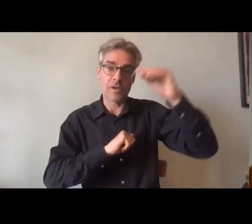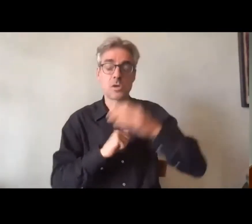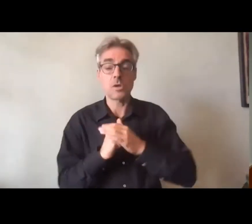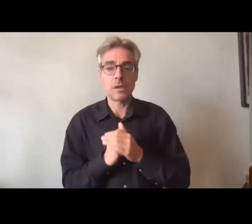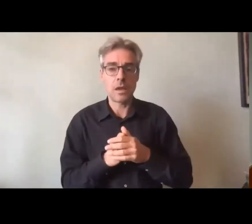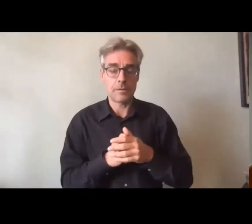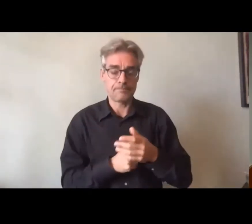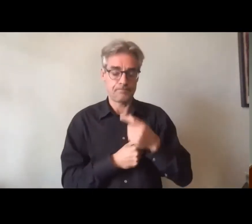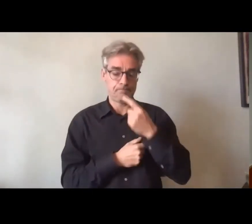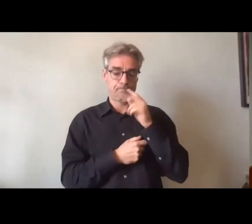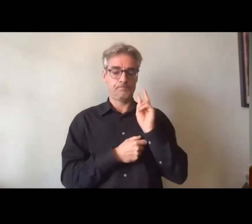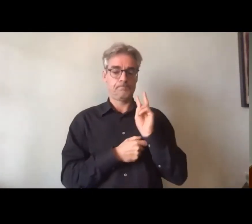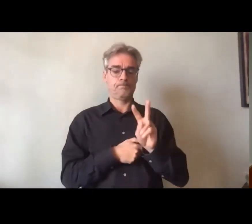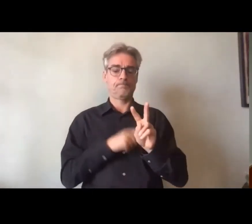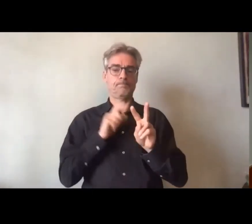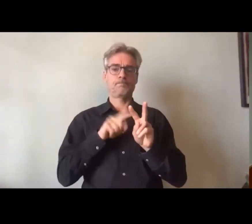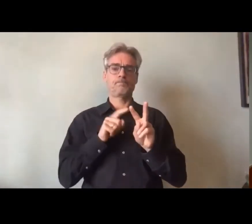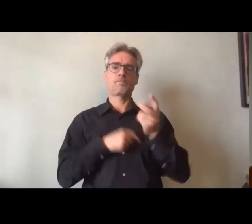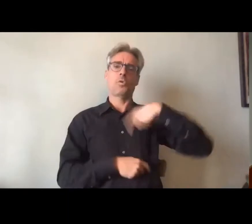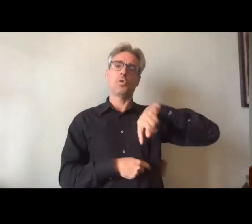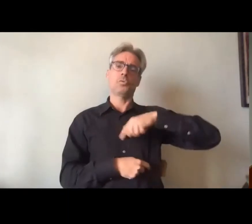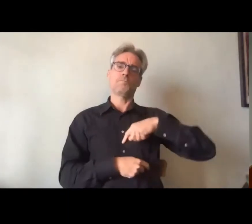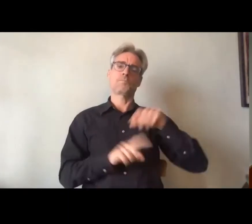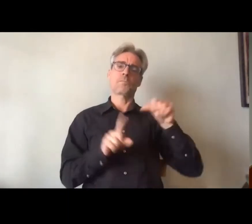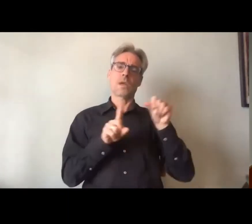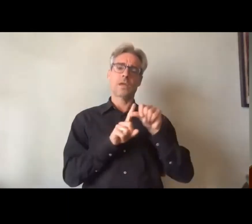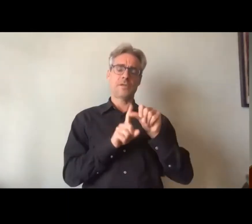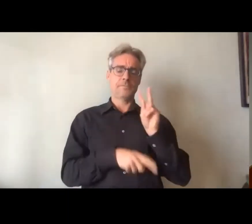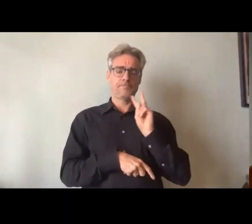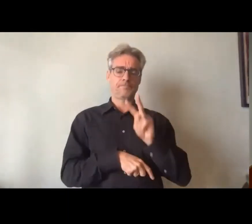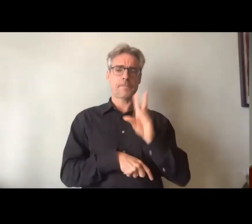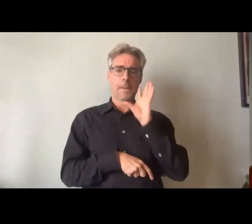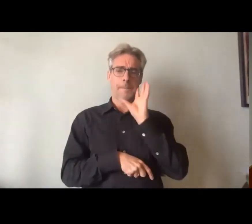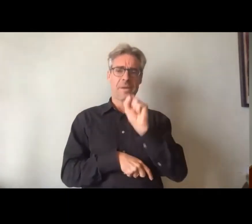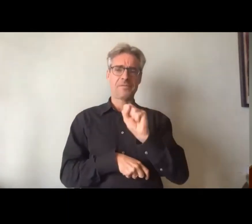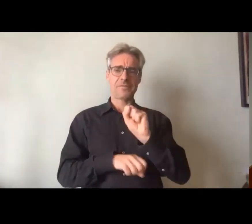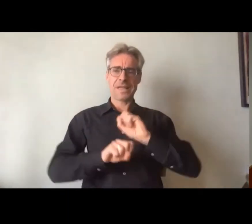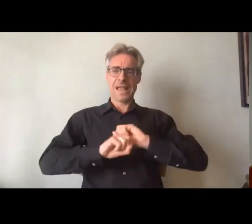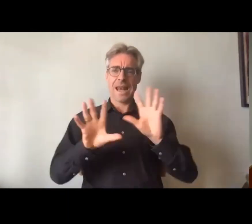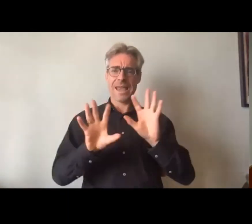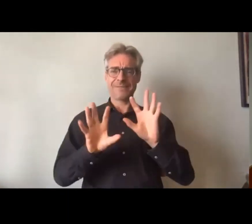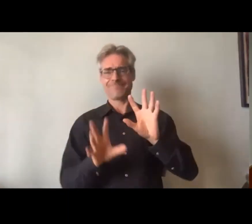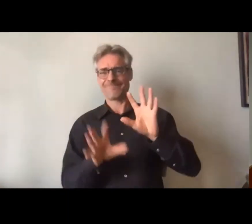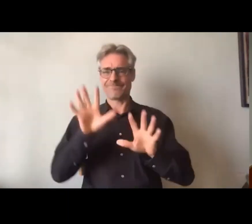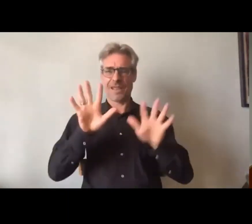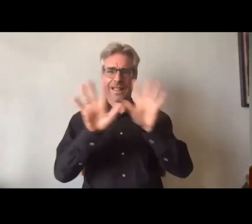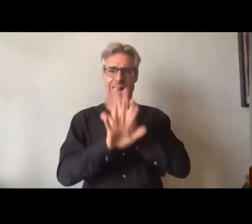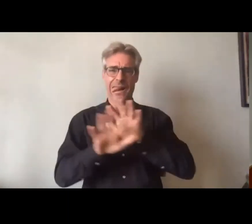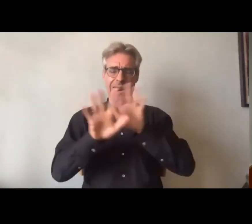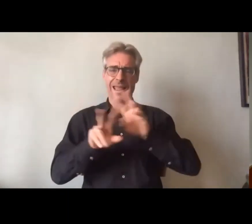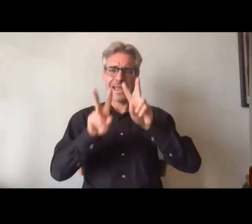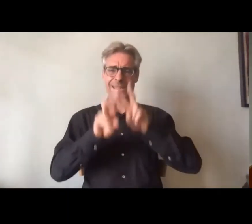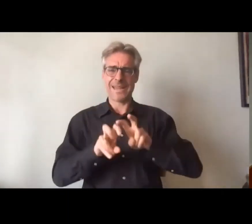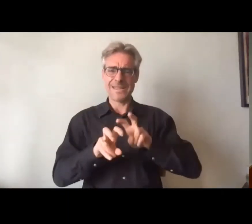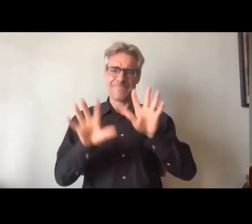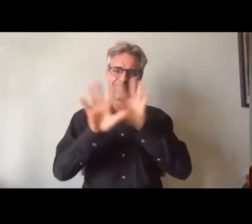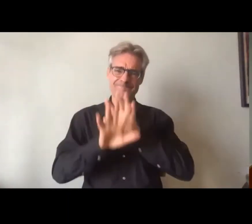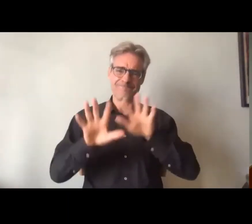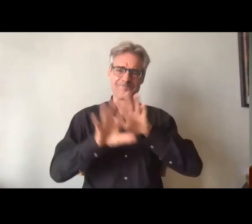-être un peu de difficultés à les identifier à les analyser à les comprendre